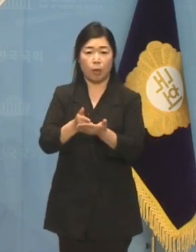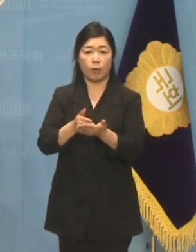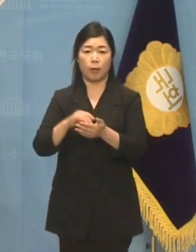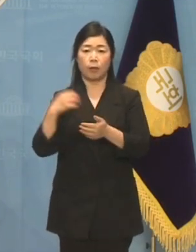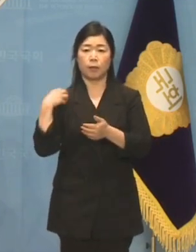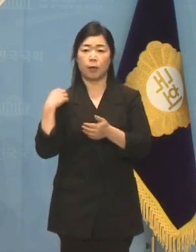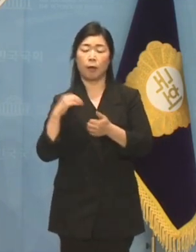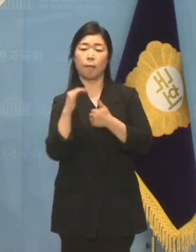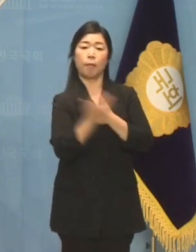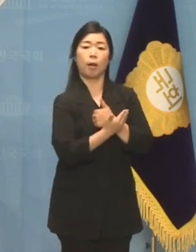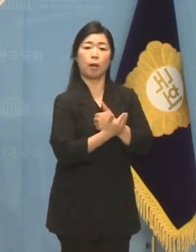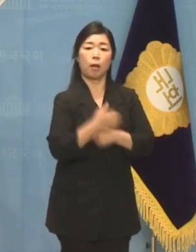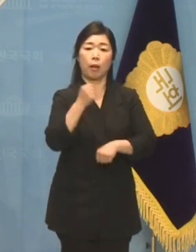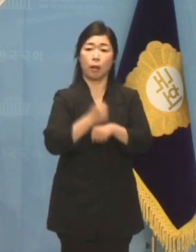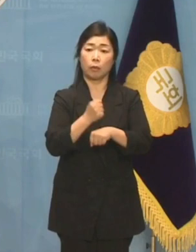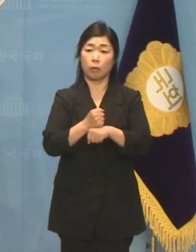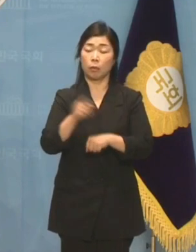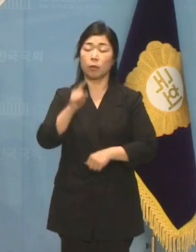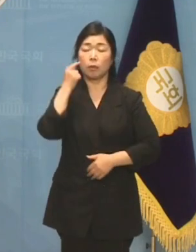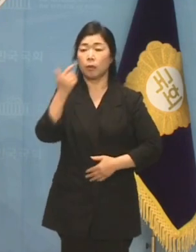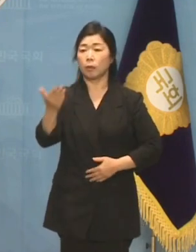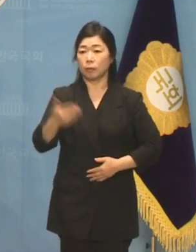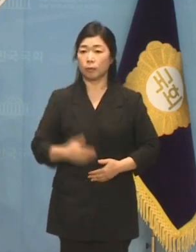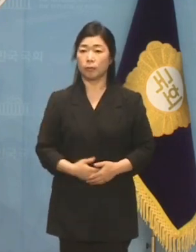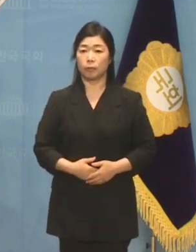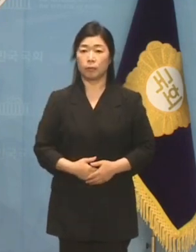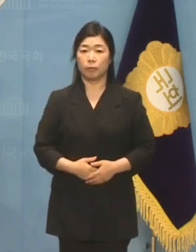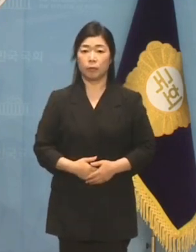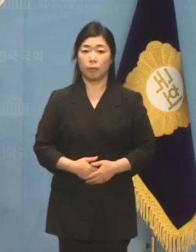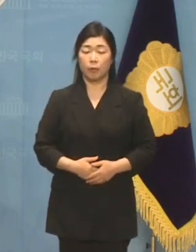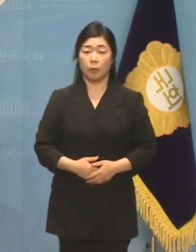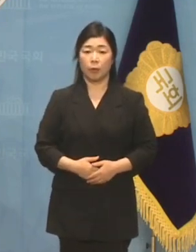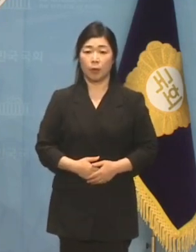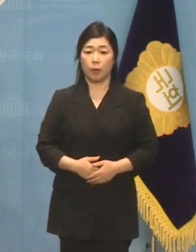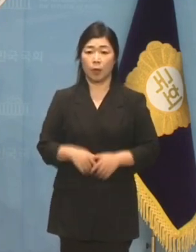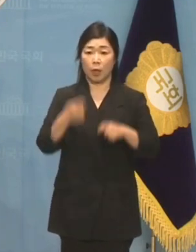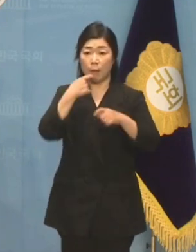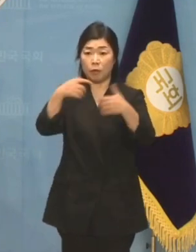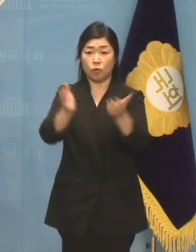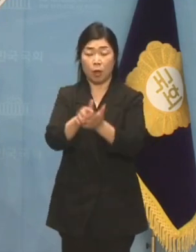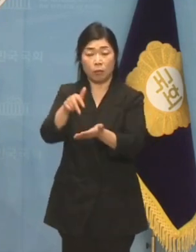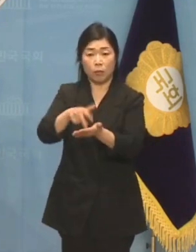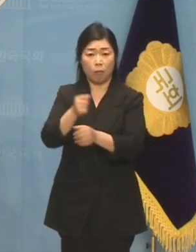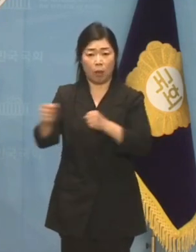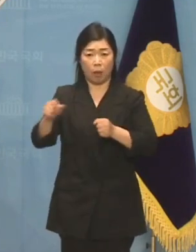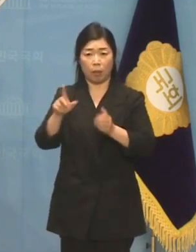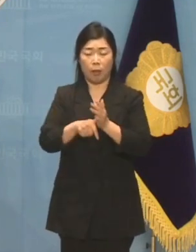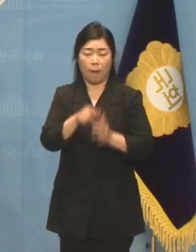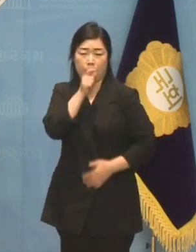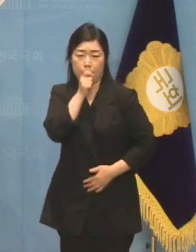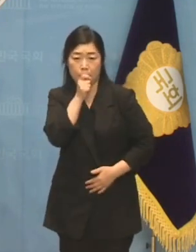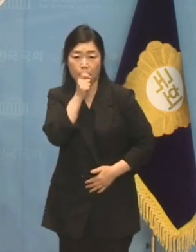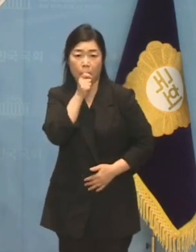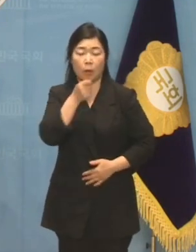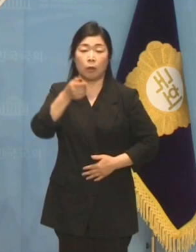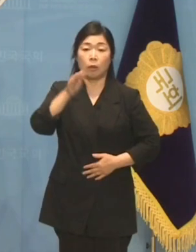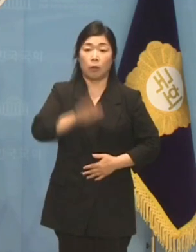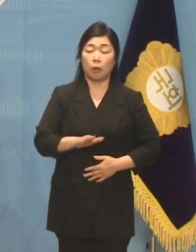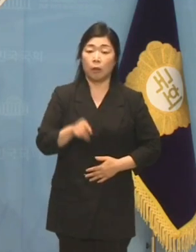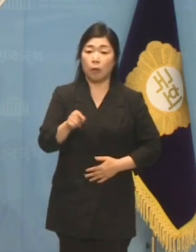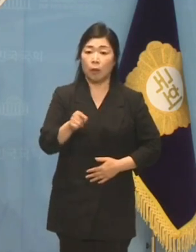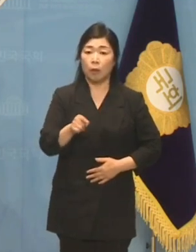자처하려 하십니까? 불리할 때는 입을 다루면서 어떻게든 외교마저